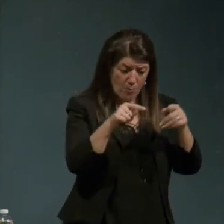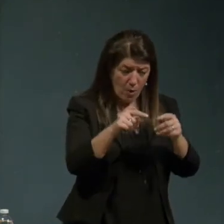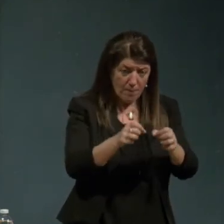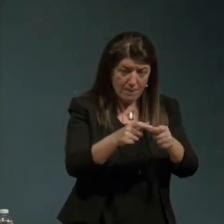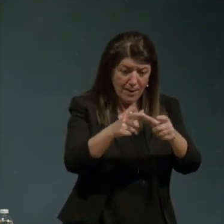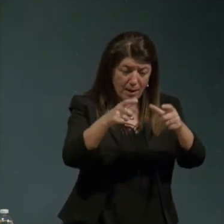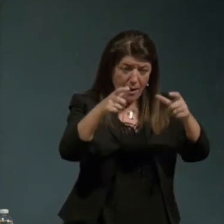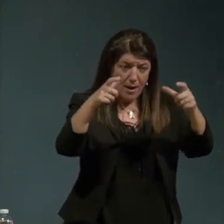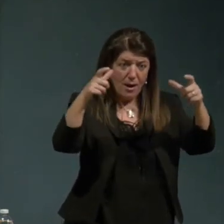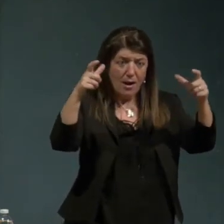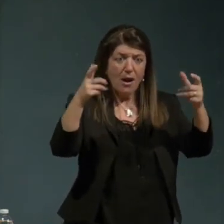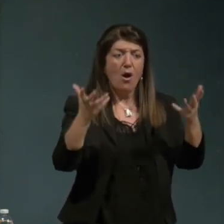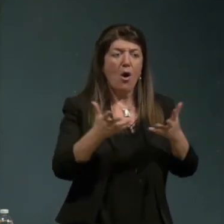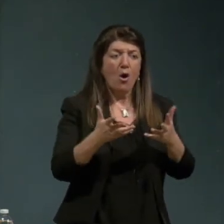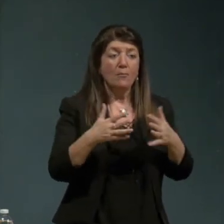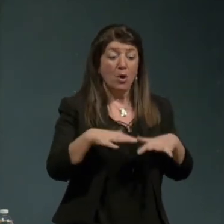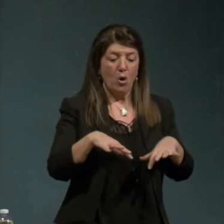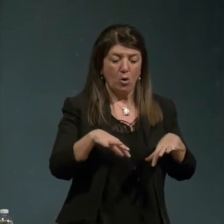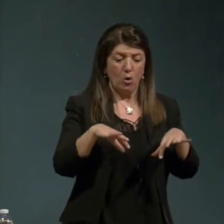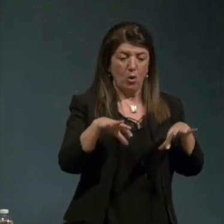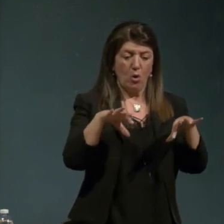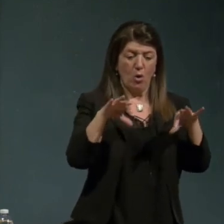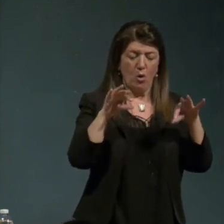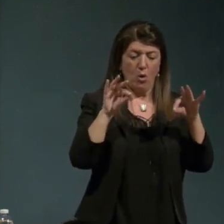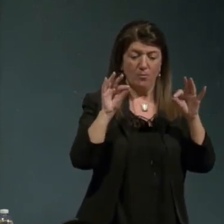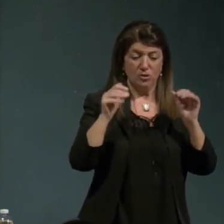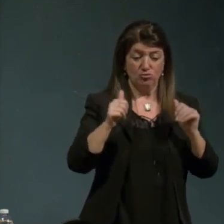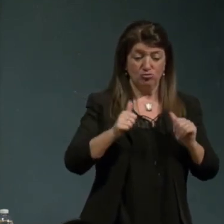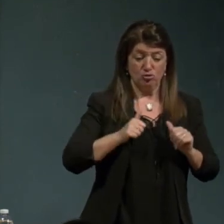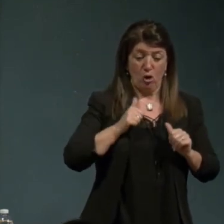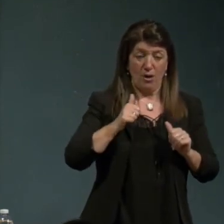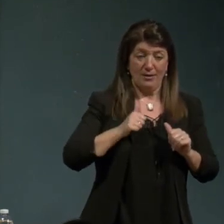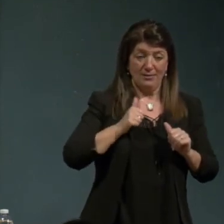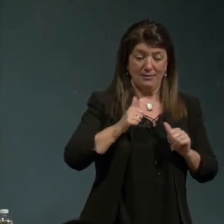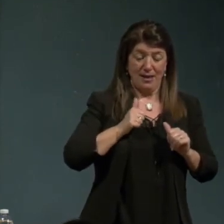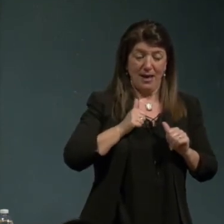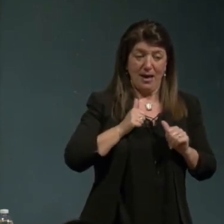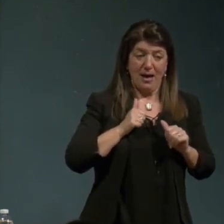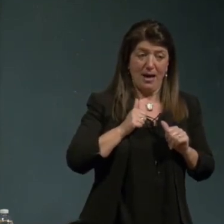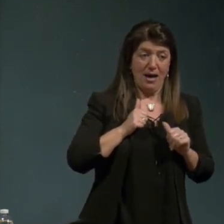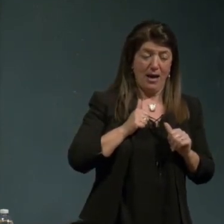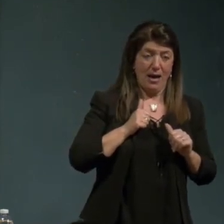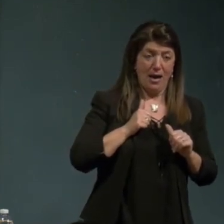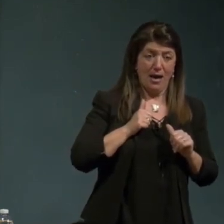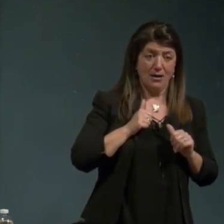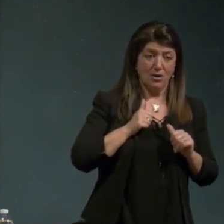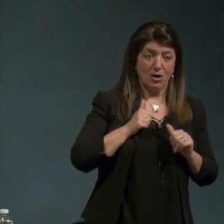fatto solitario isolato il caso del principe sacchiamuni